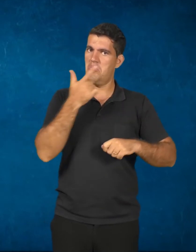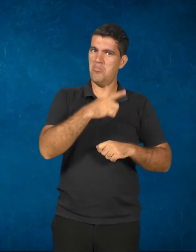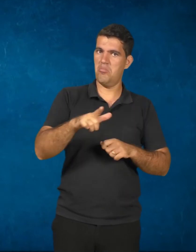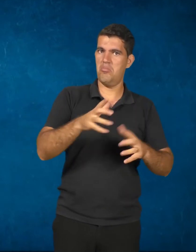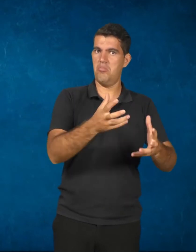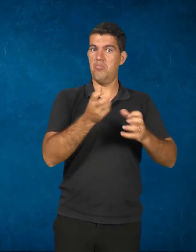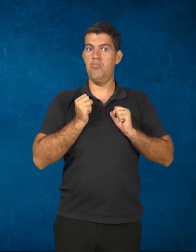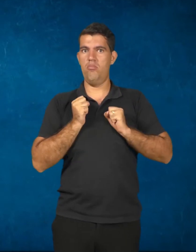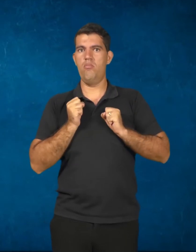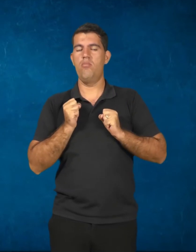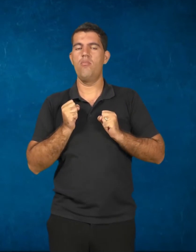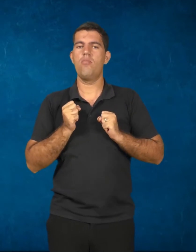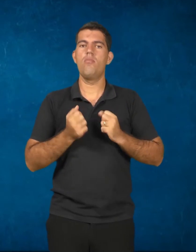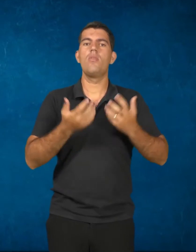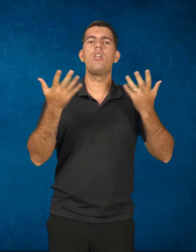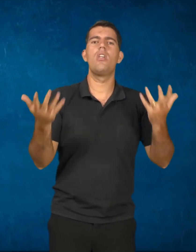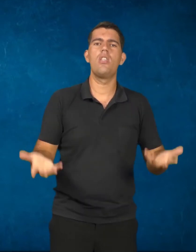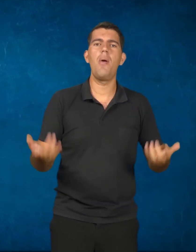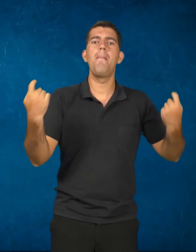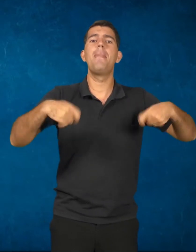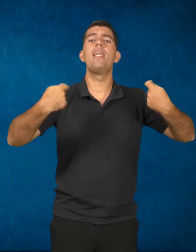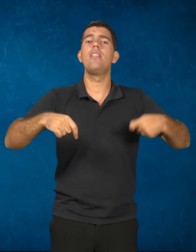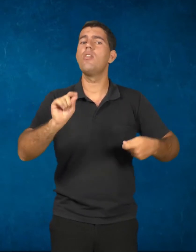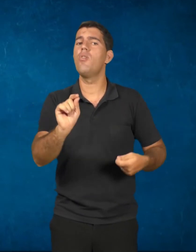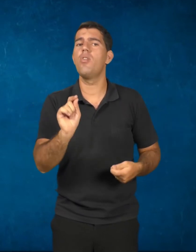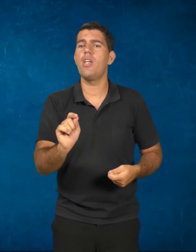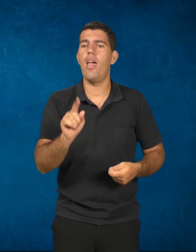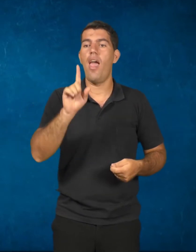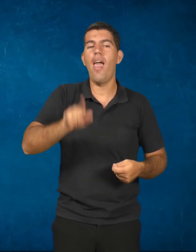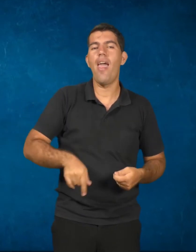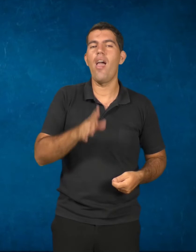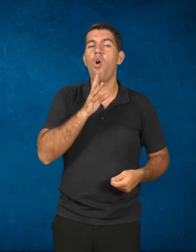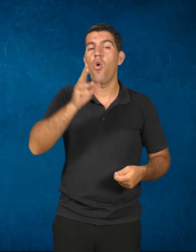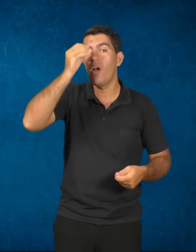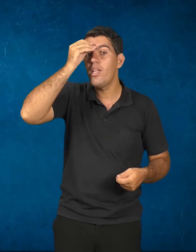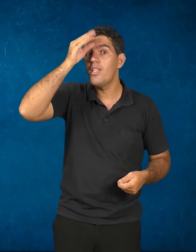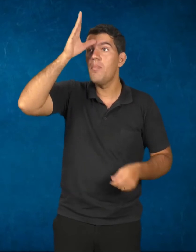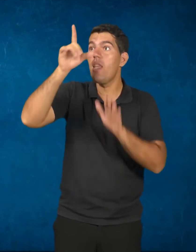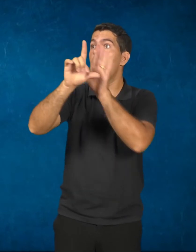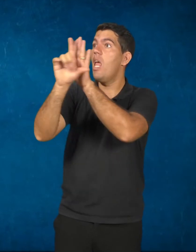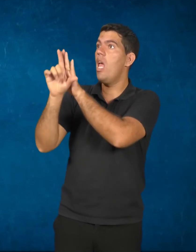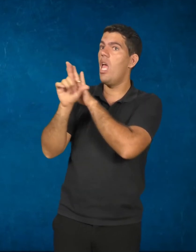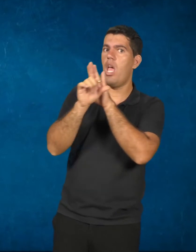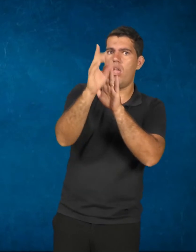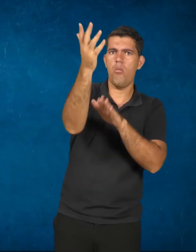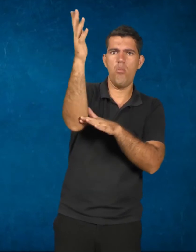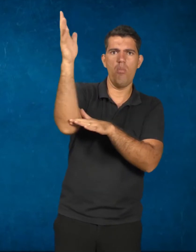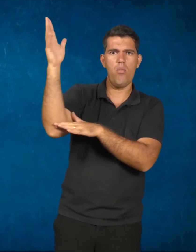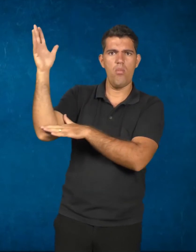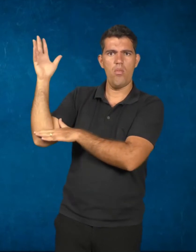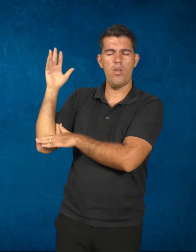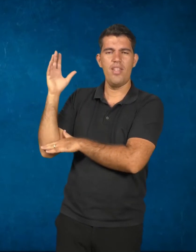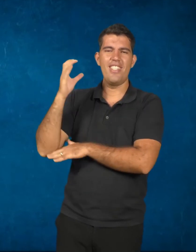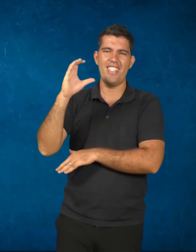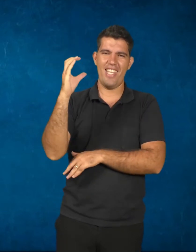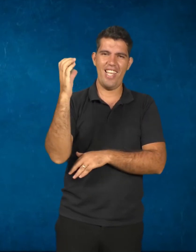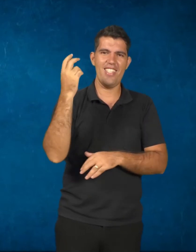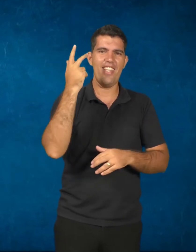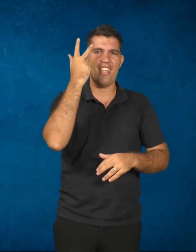necessário, então, para isso, tanto o conhecimento das leis da natureza, ciências naturais, ciências